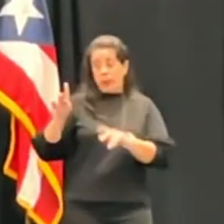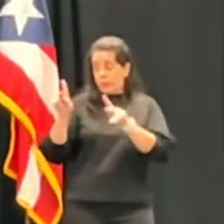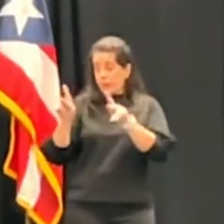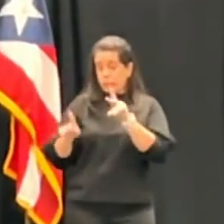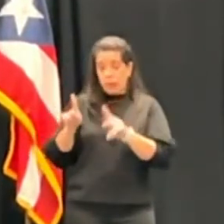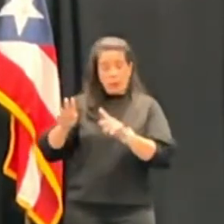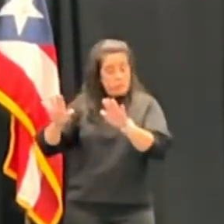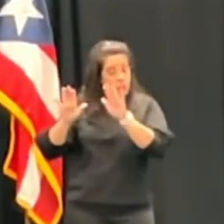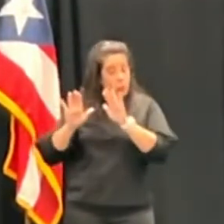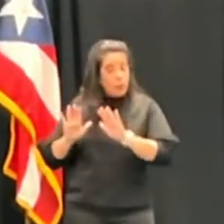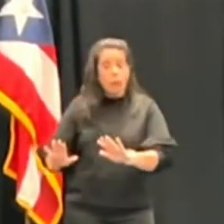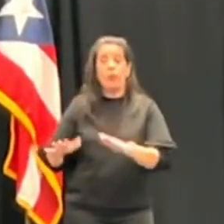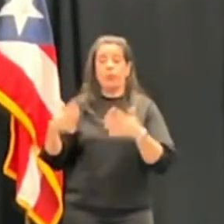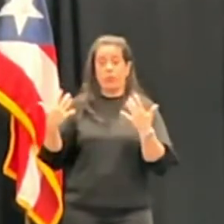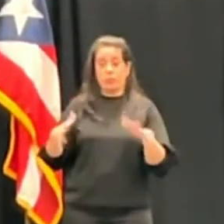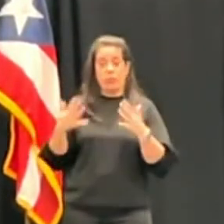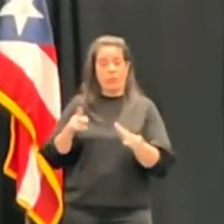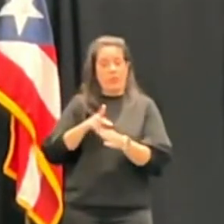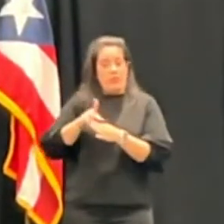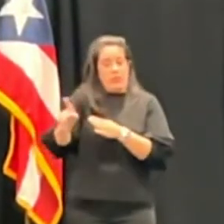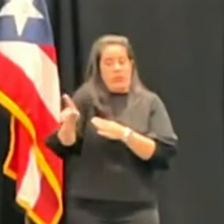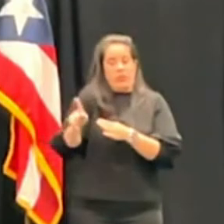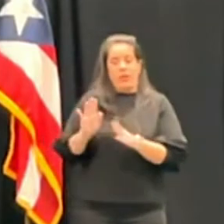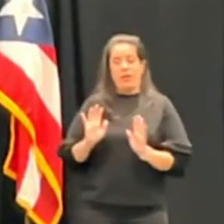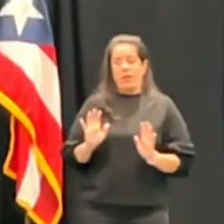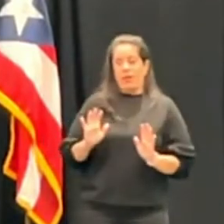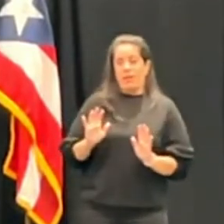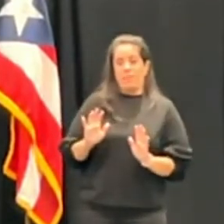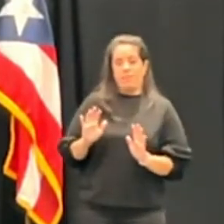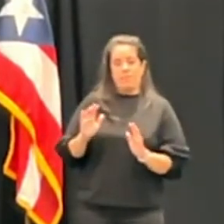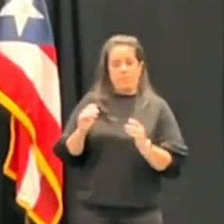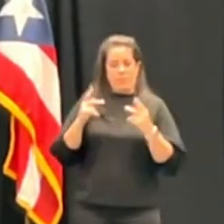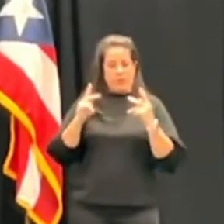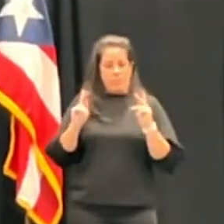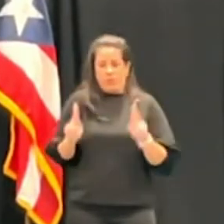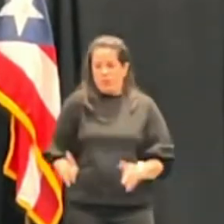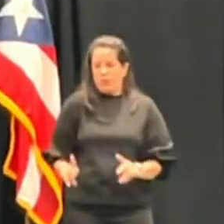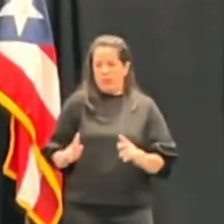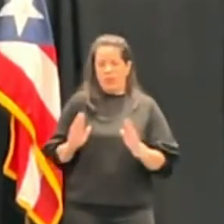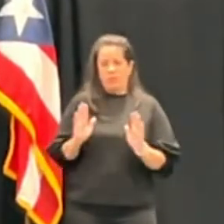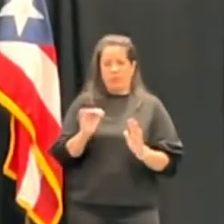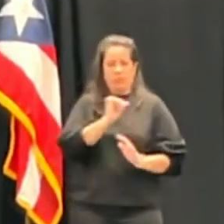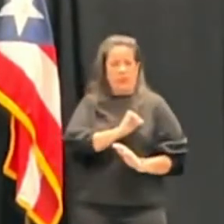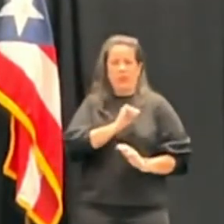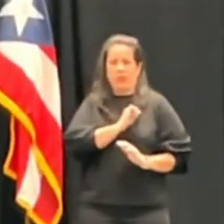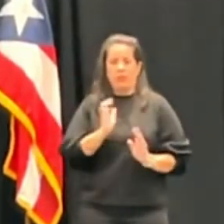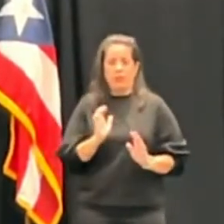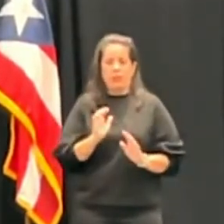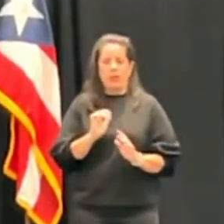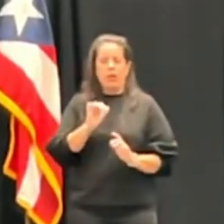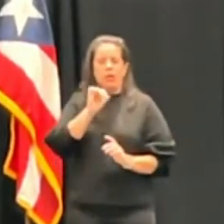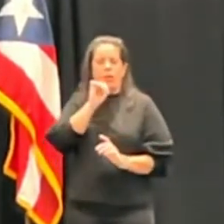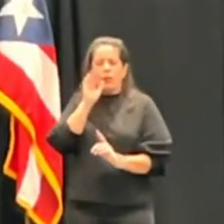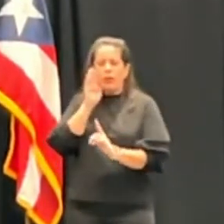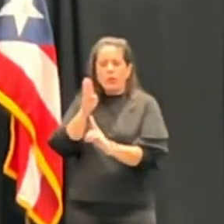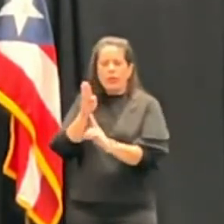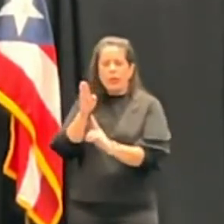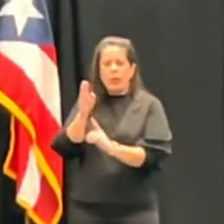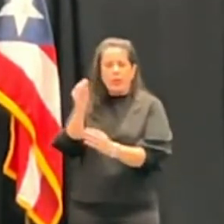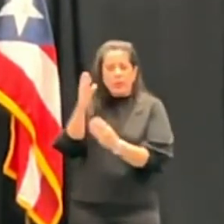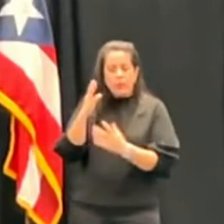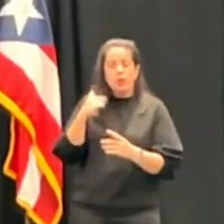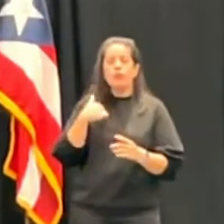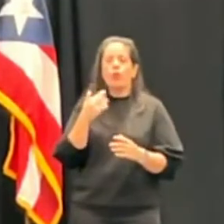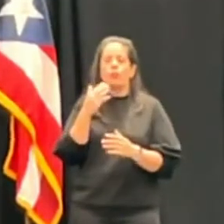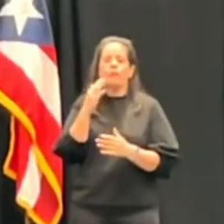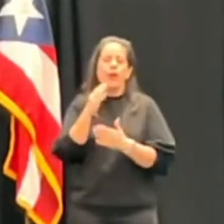extraordinarias como profesionales, como seres humanos, no directamente a mi persona, ¿verdad?, lo he